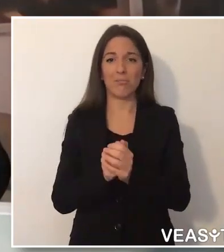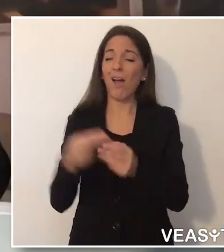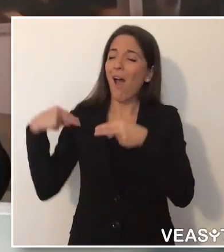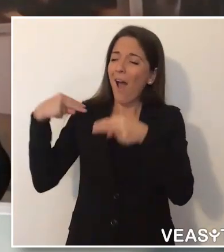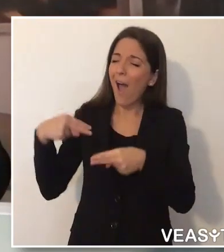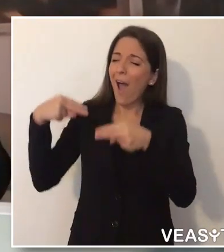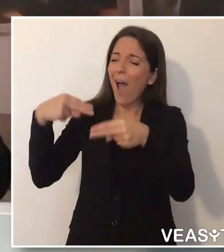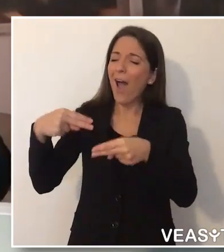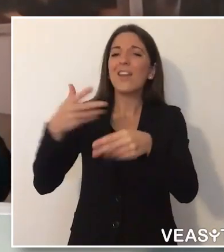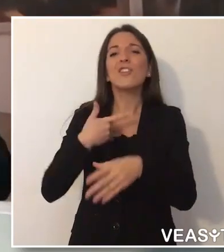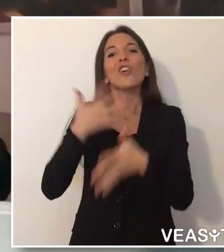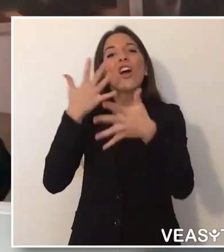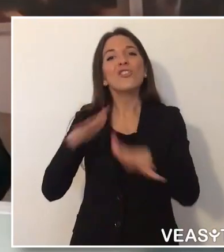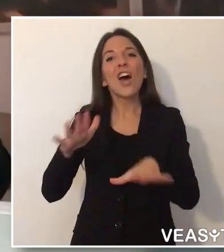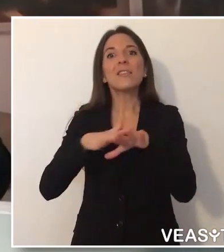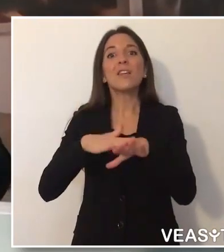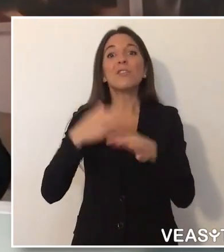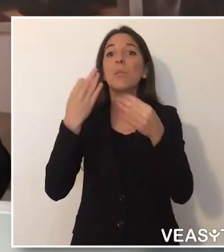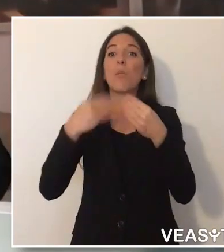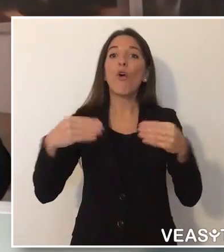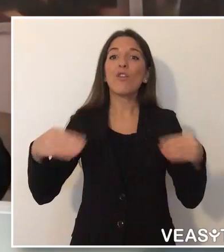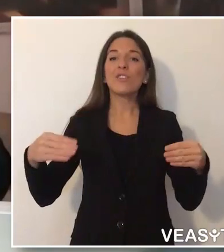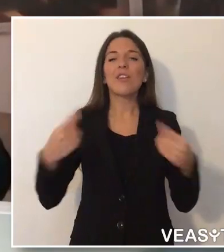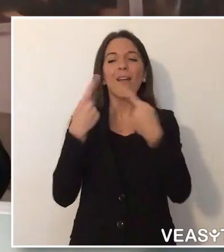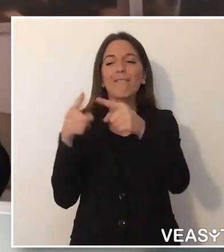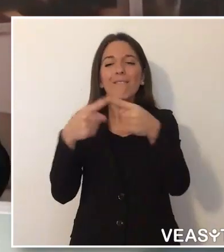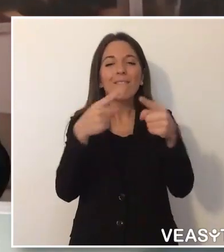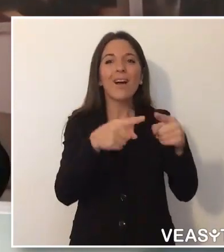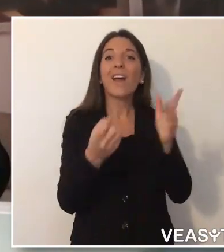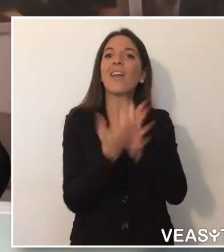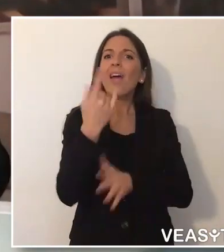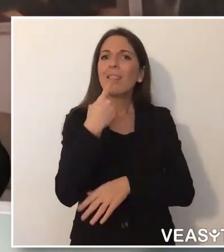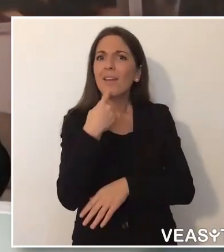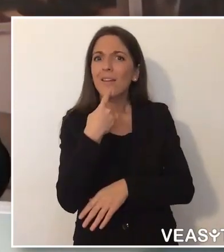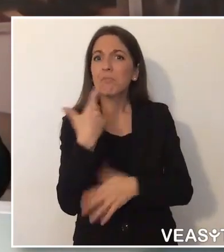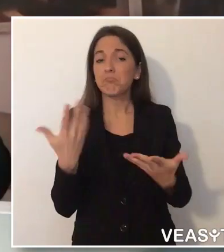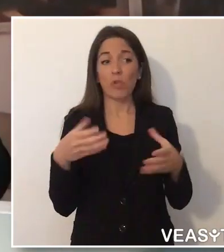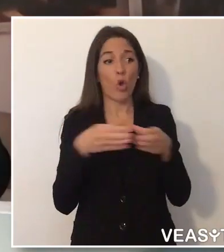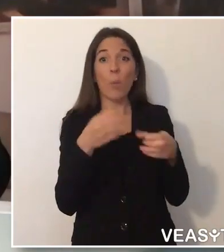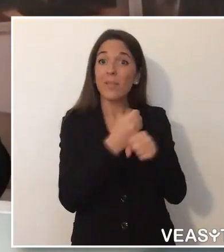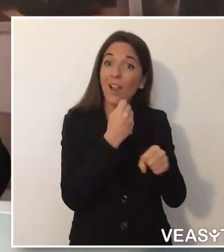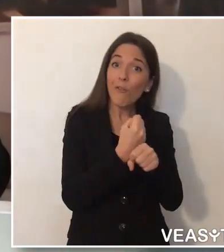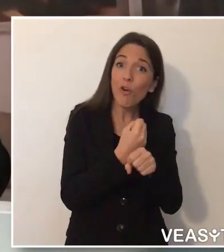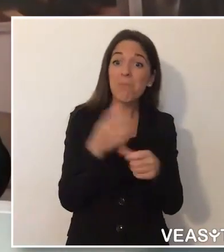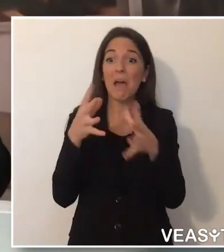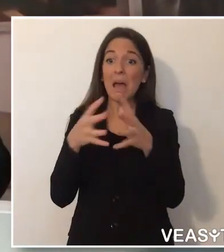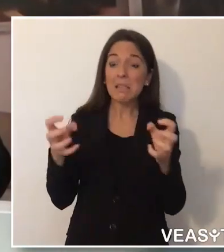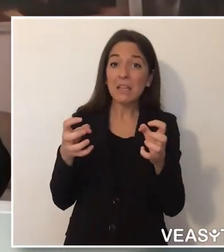anni e molto è già a disposizione della comunità sorda italiana. Da anni esistono diversi